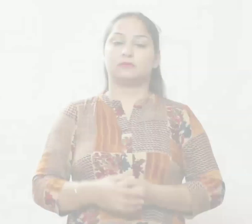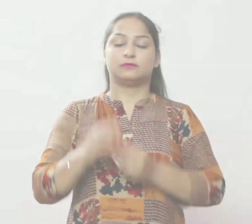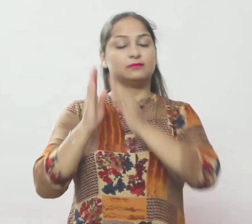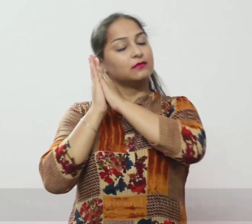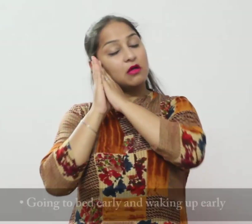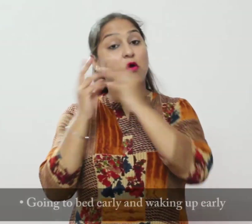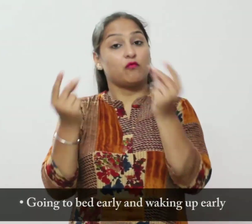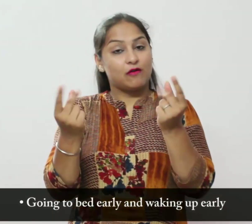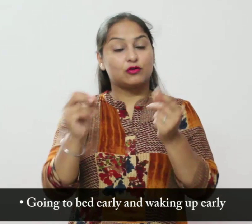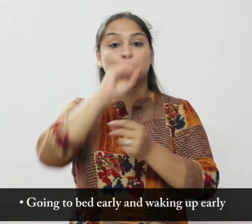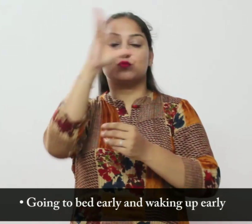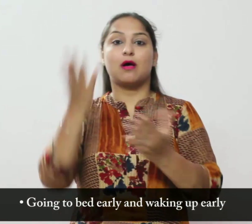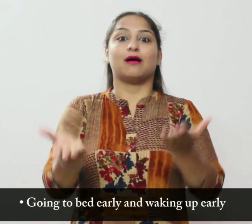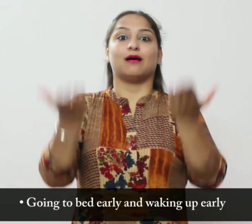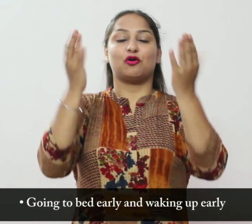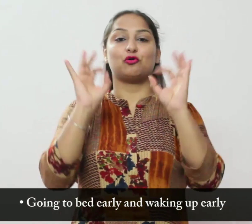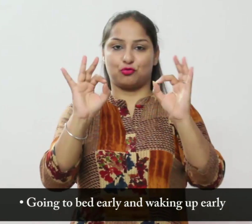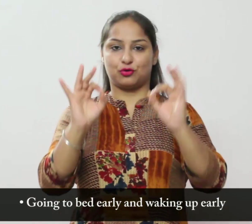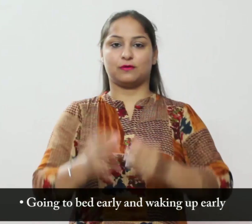जल्दी सो जाना और जल्दी जगना